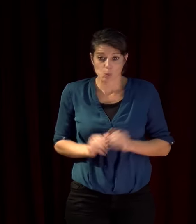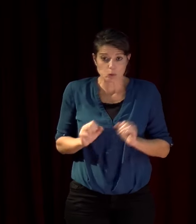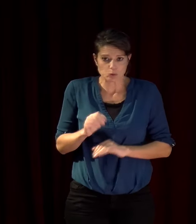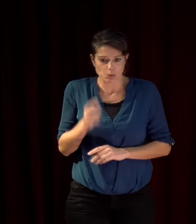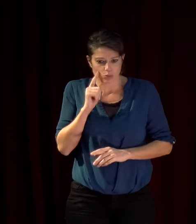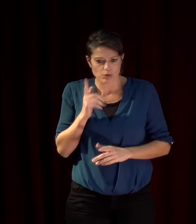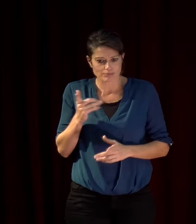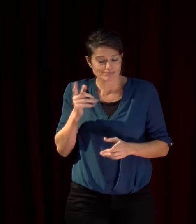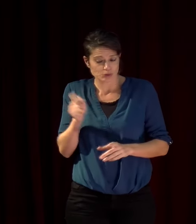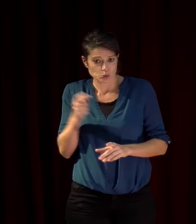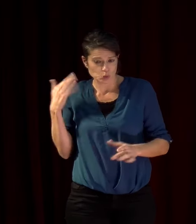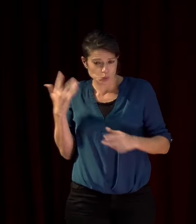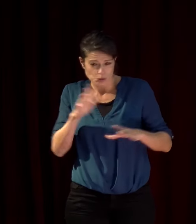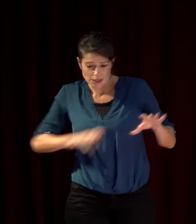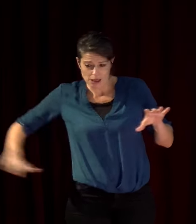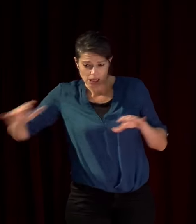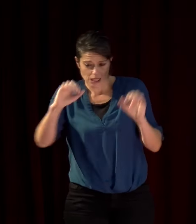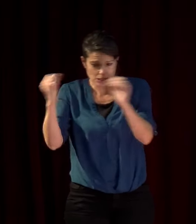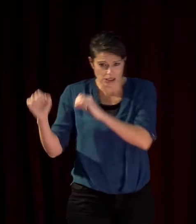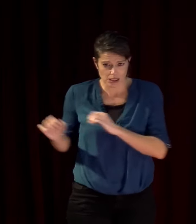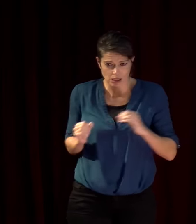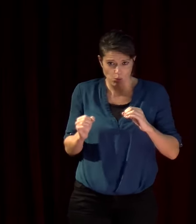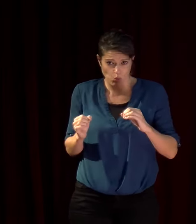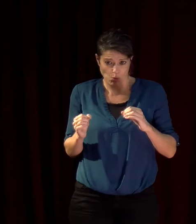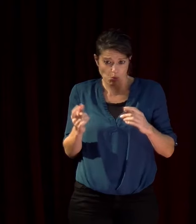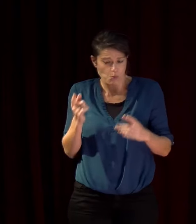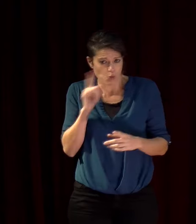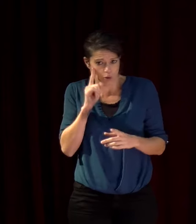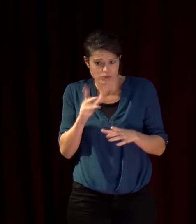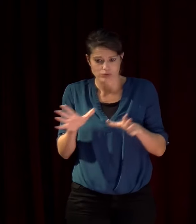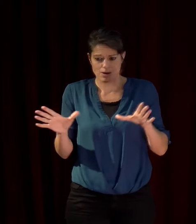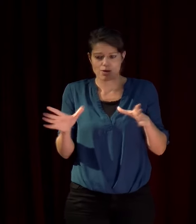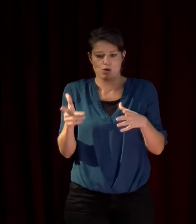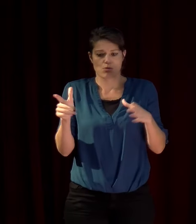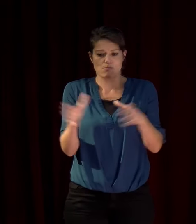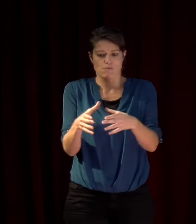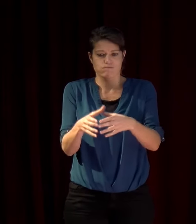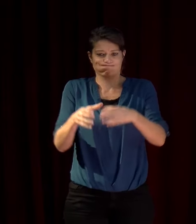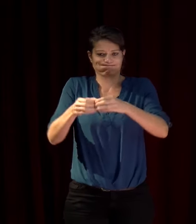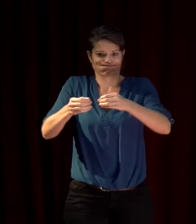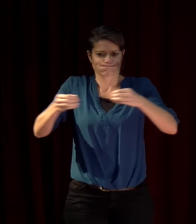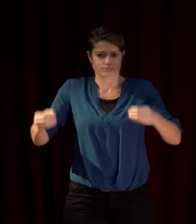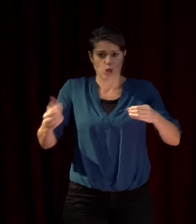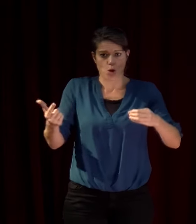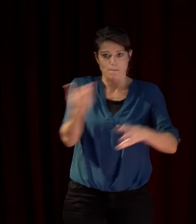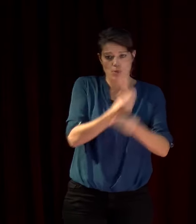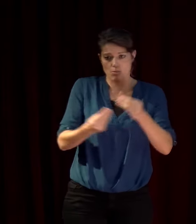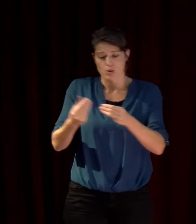de deux états de peuples deux états mais le problème c'est que ça n'a jamais